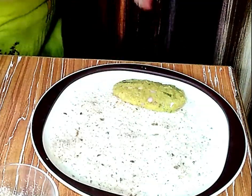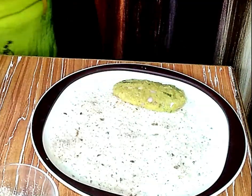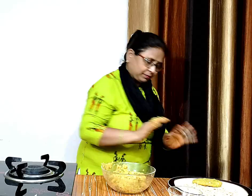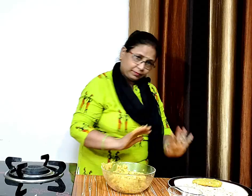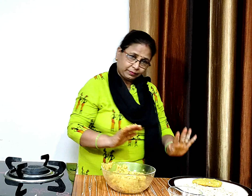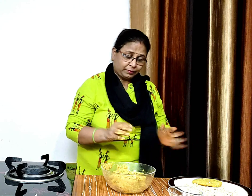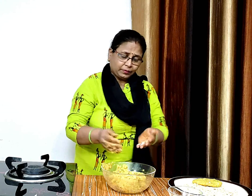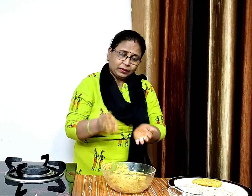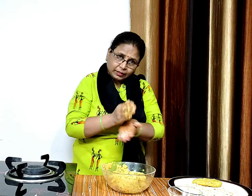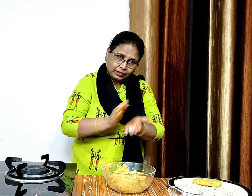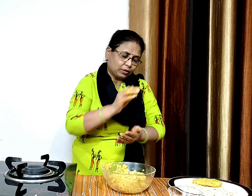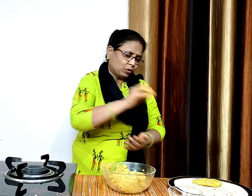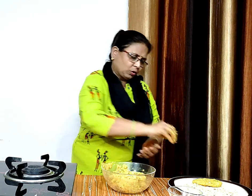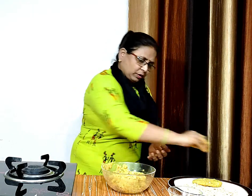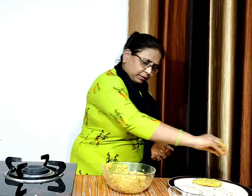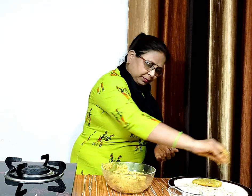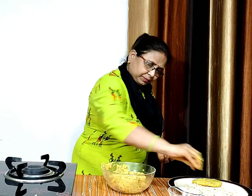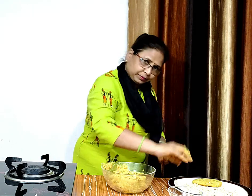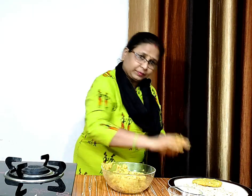इसी तरीके से पागे टिकी भी बना लेंगे